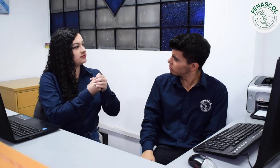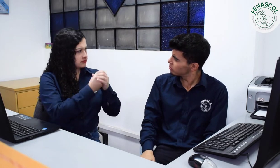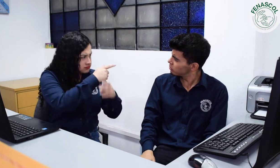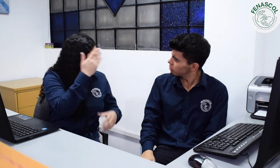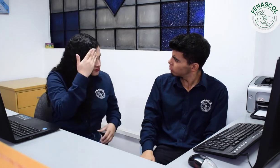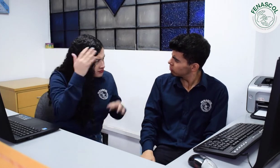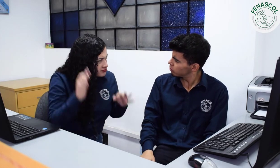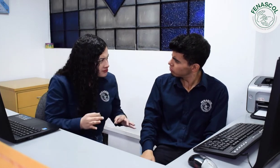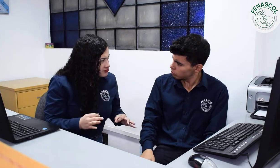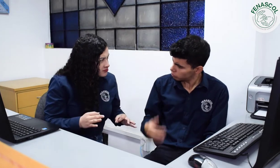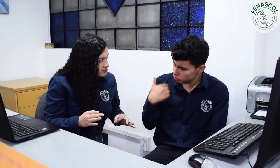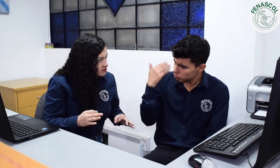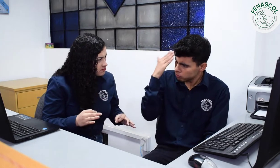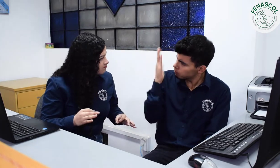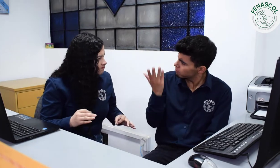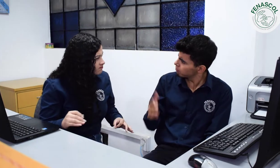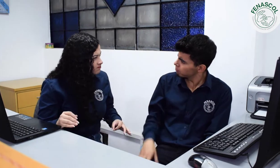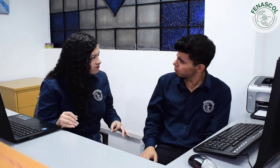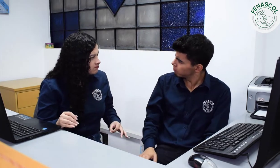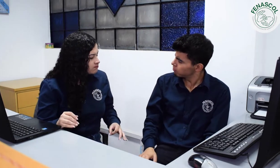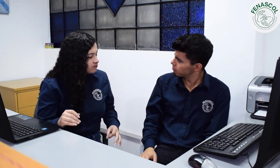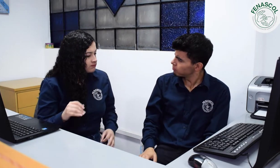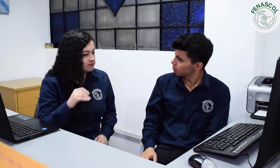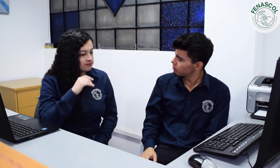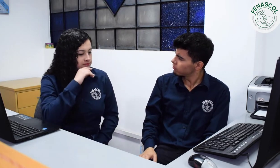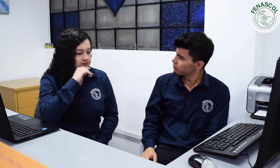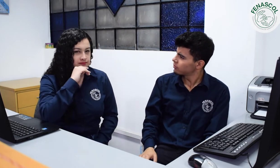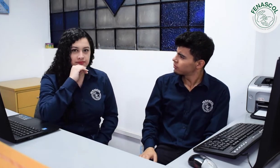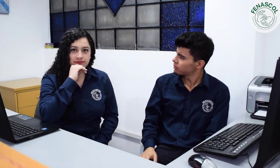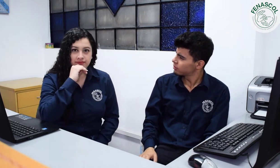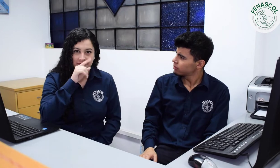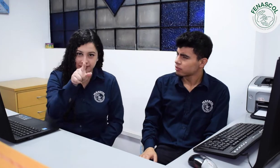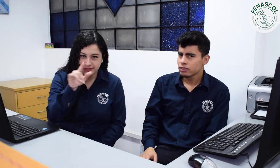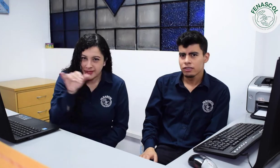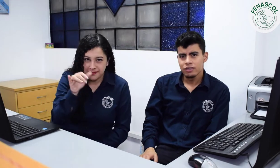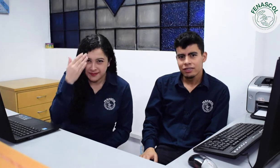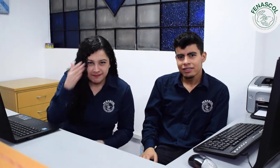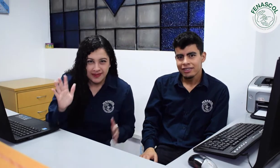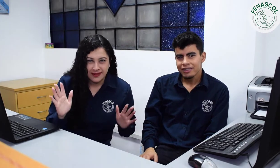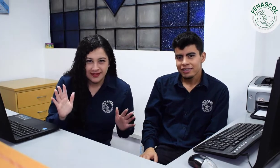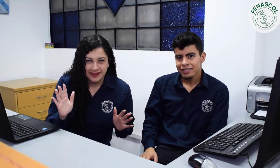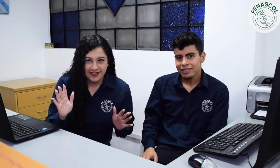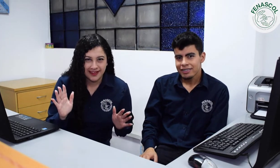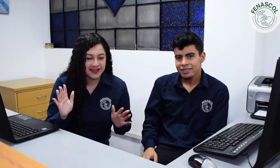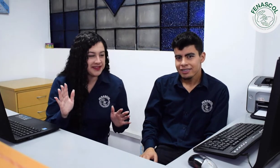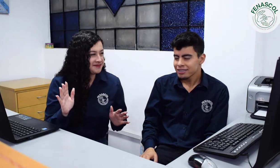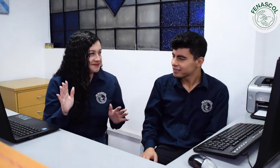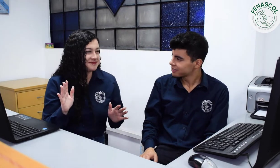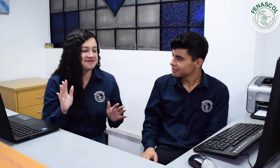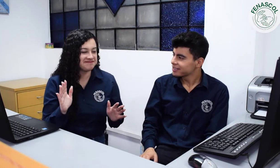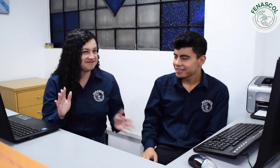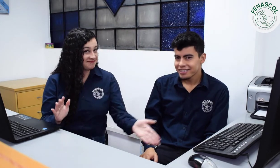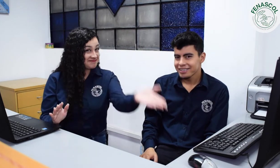aportan a la inclusión. ¿Sabes cuáles son? No. ¿Y a ustedes les pasa igual? ¿No conocen los servicios? Vamos,